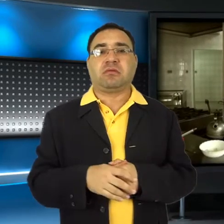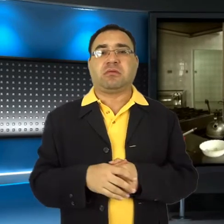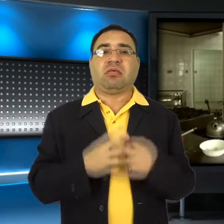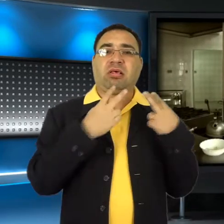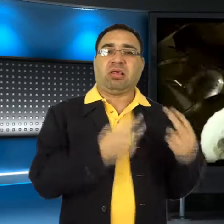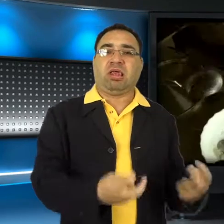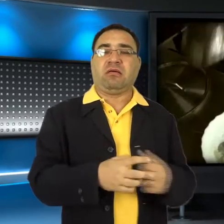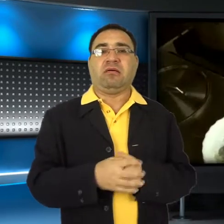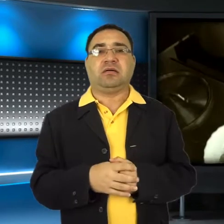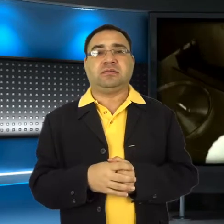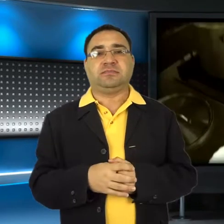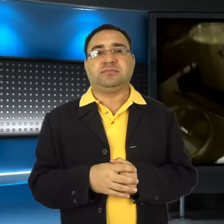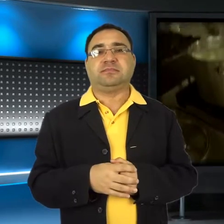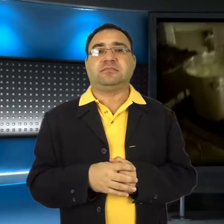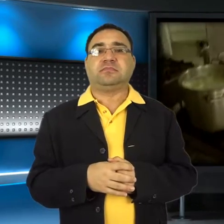domach.